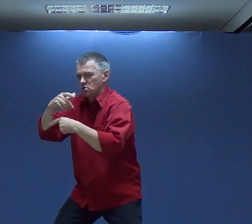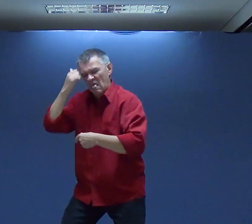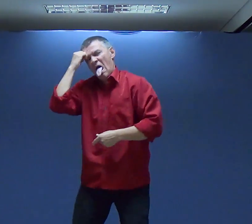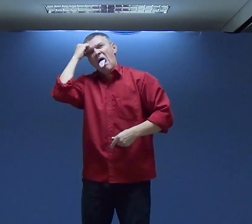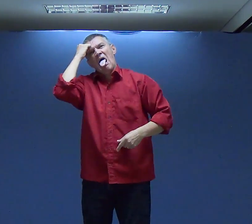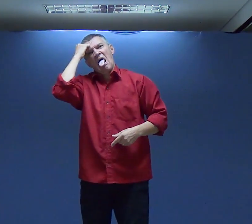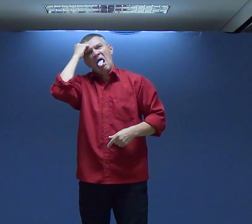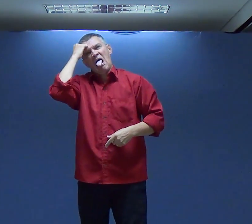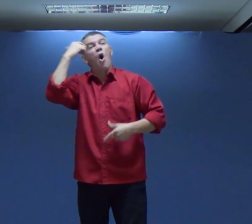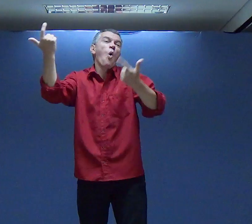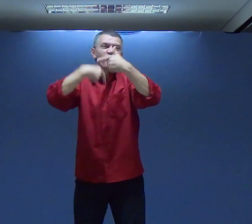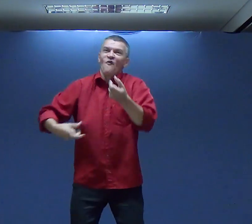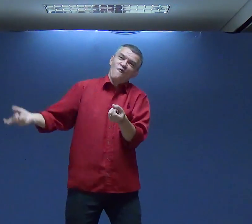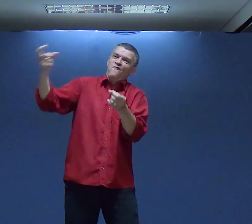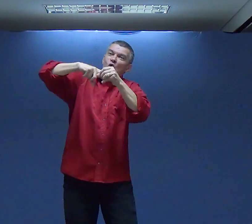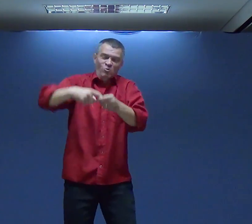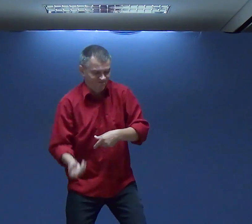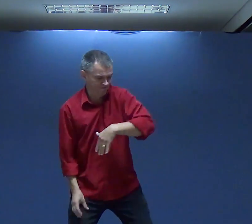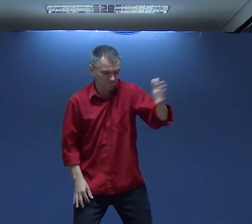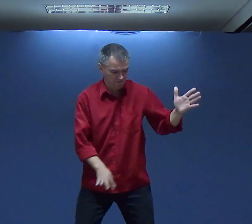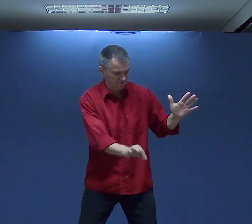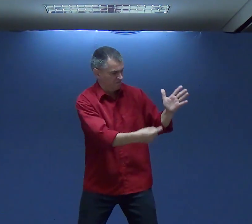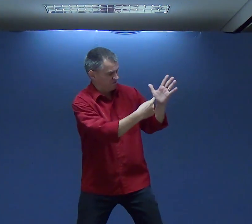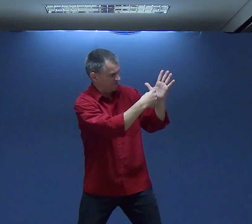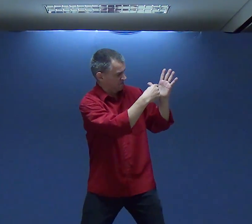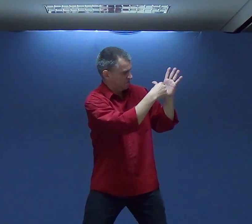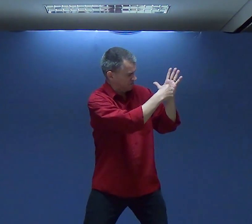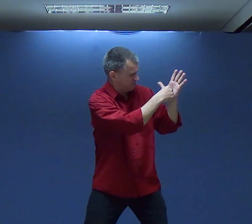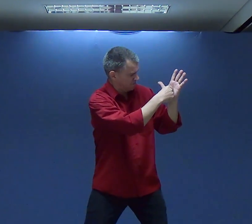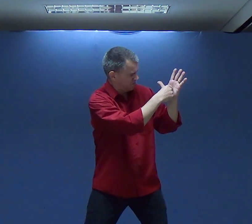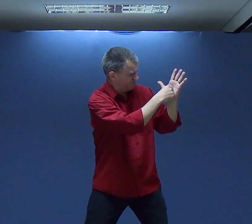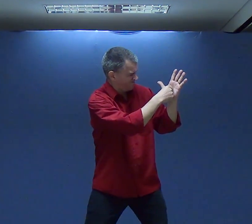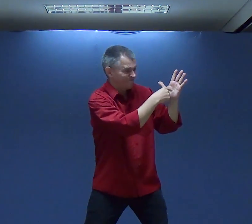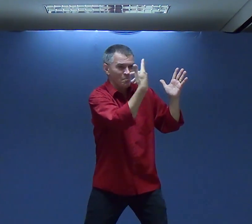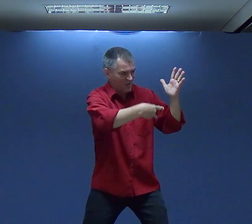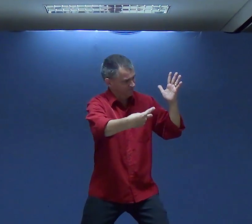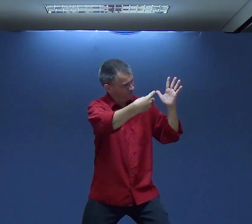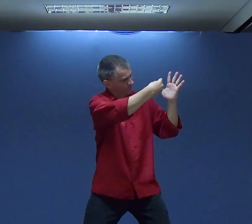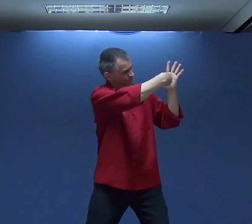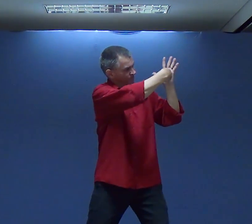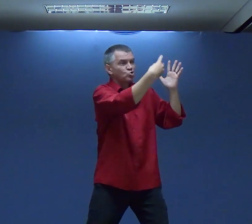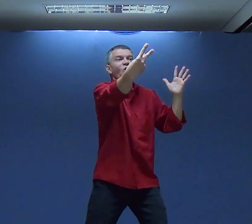Bater Reclamar Não Não Não Desci da cruz